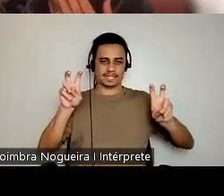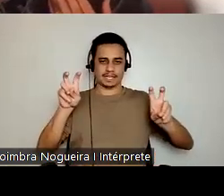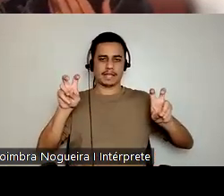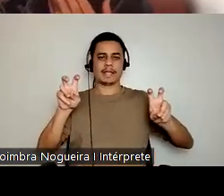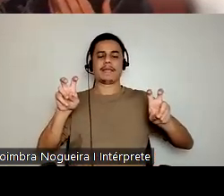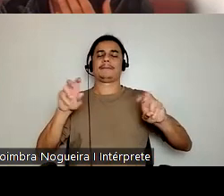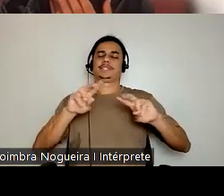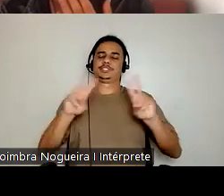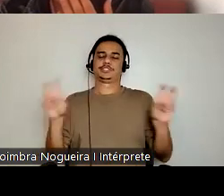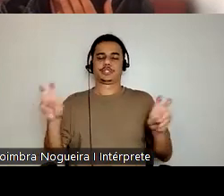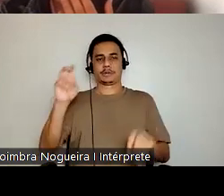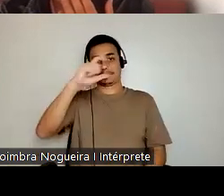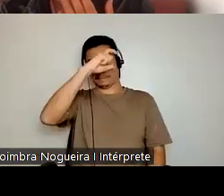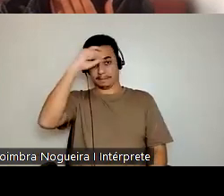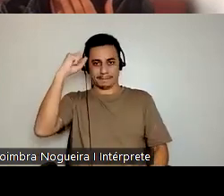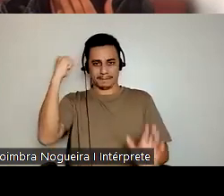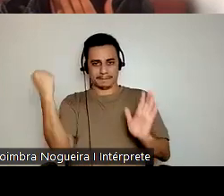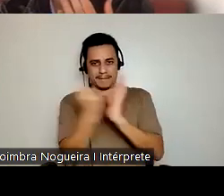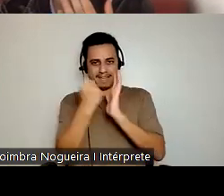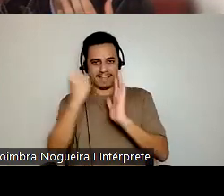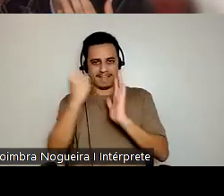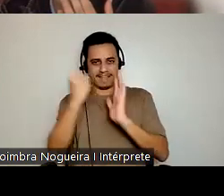estereótipos, já